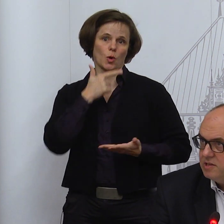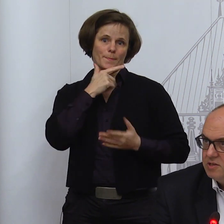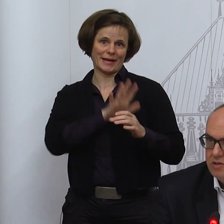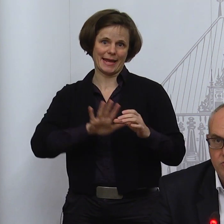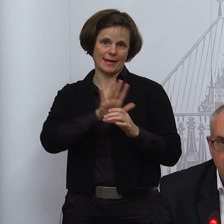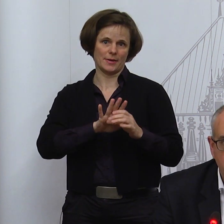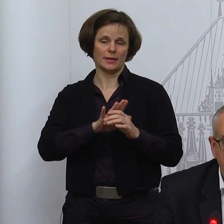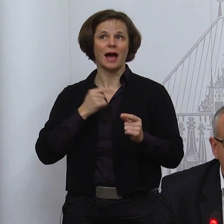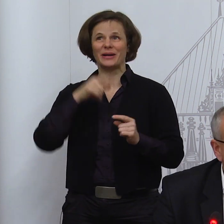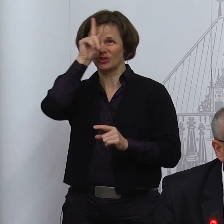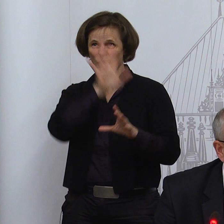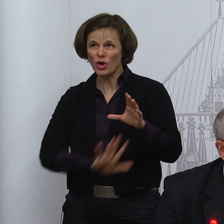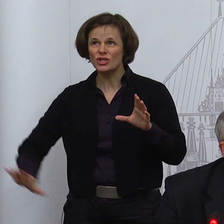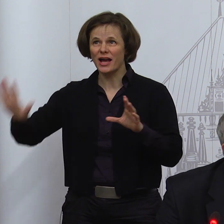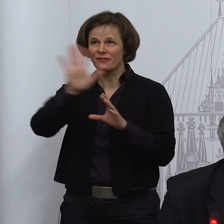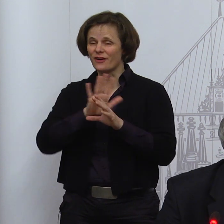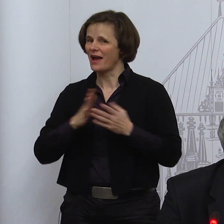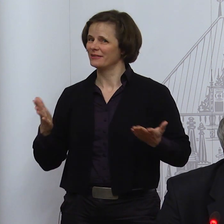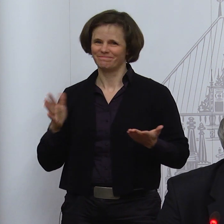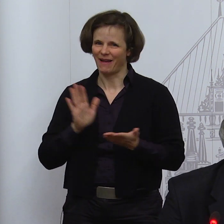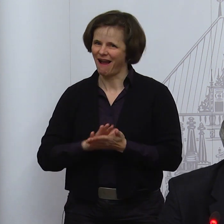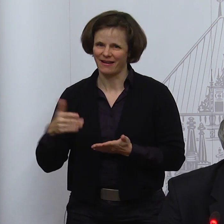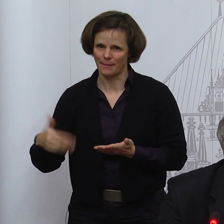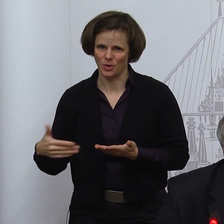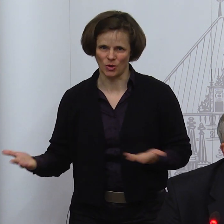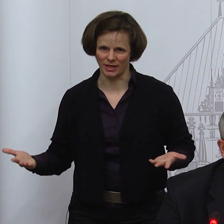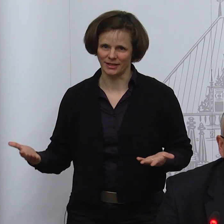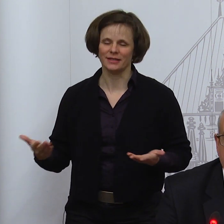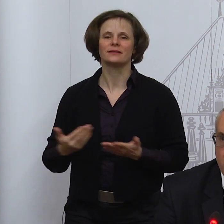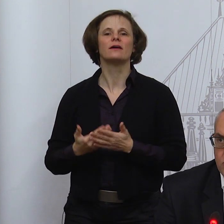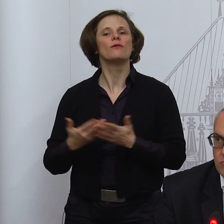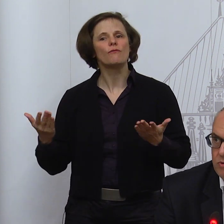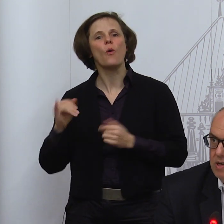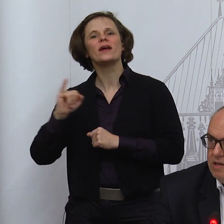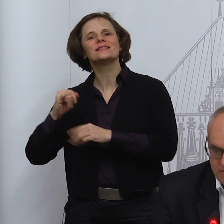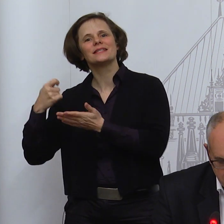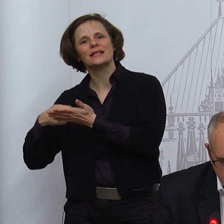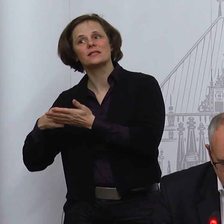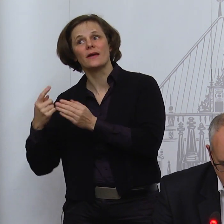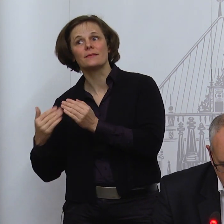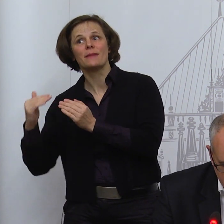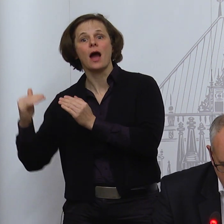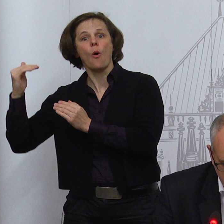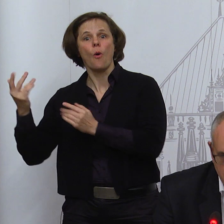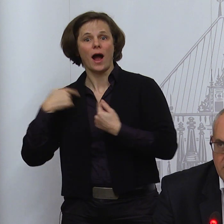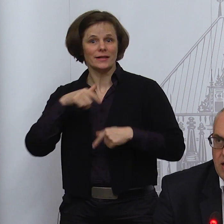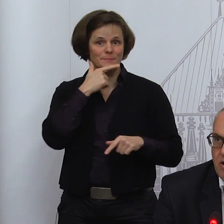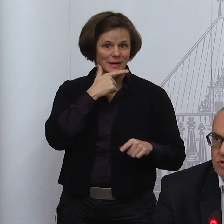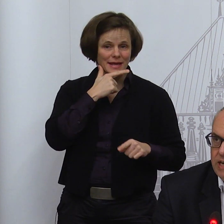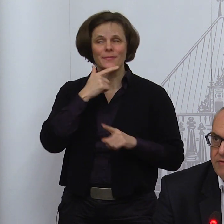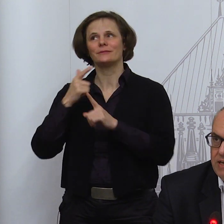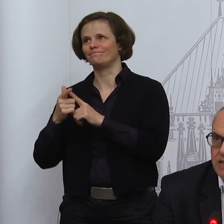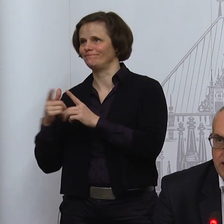Inzidenzen ist das noch nicht zu erreichen und außerdem darf man sich da auf keinen Lorbeeren ausruhen, weil die Situation kann sich